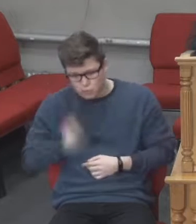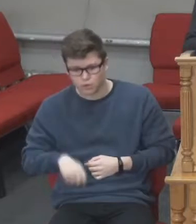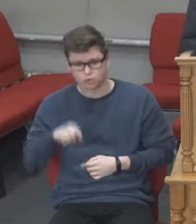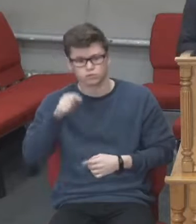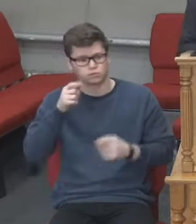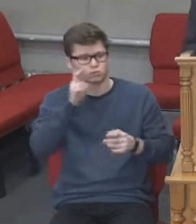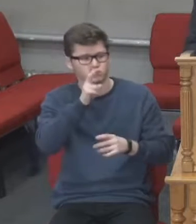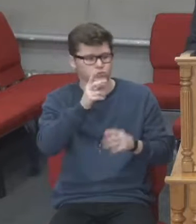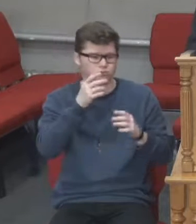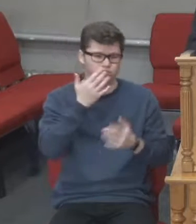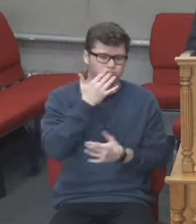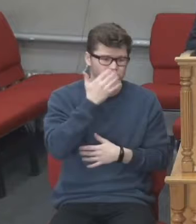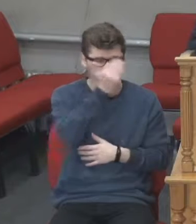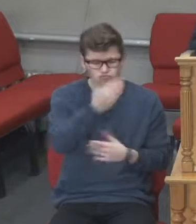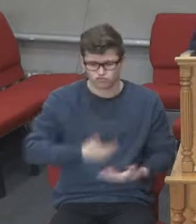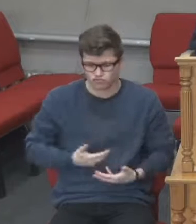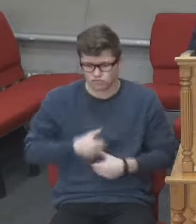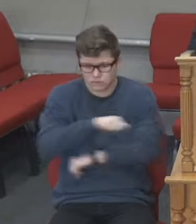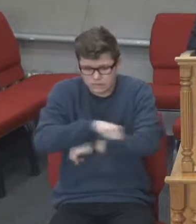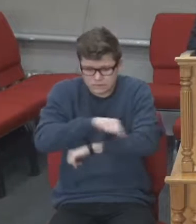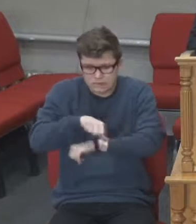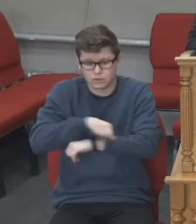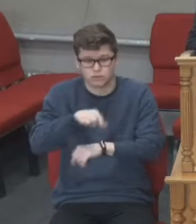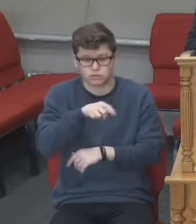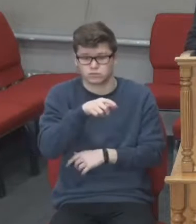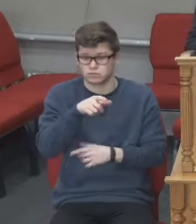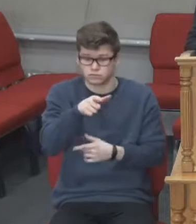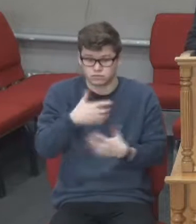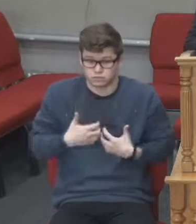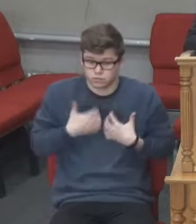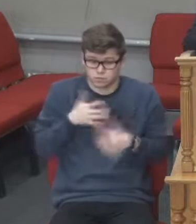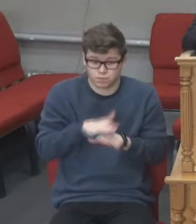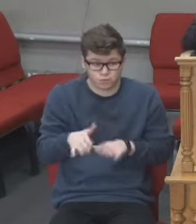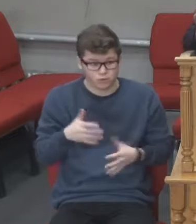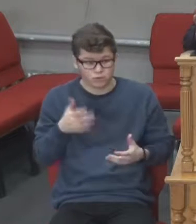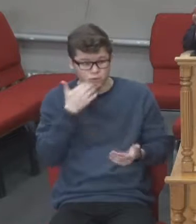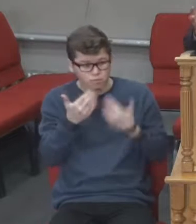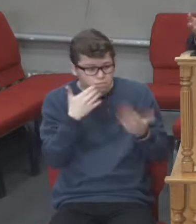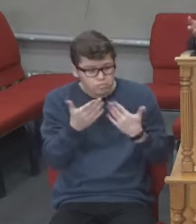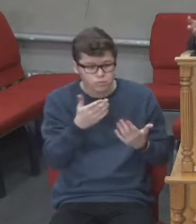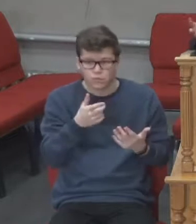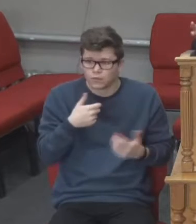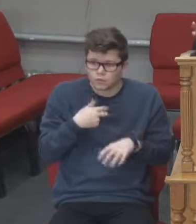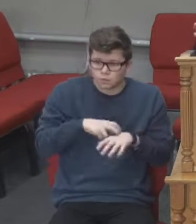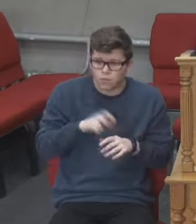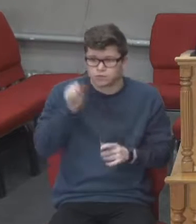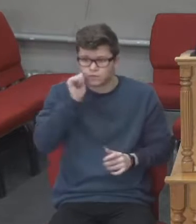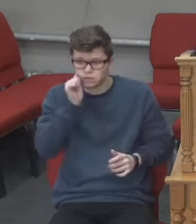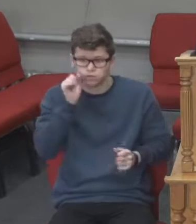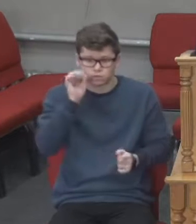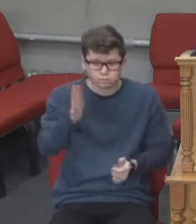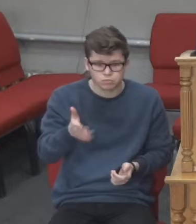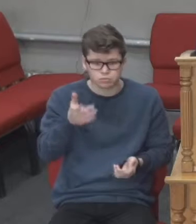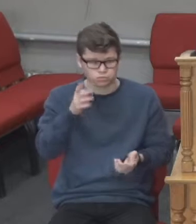пандемія, цей страх, він захопив багатьох людей. Там, де непогано жили, де